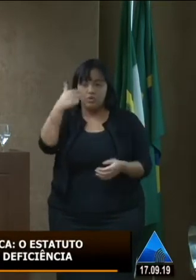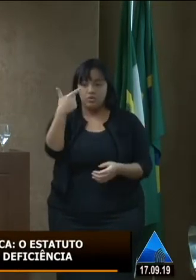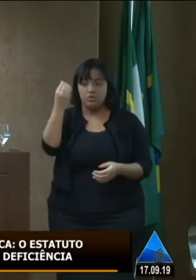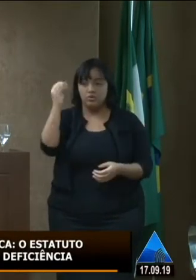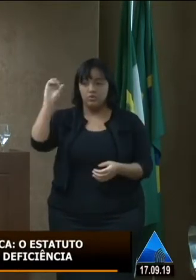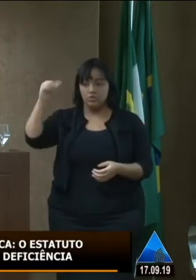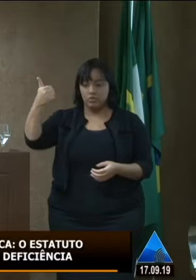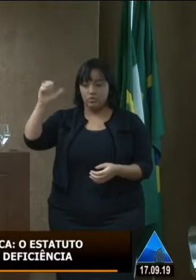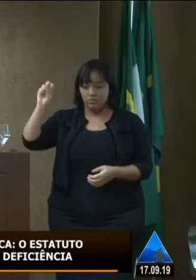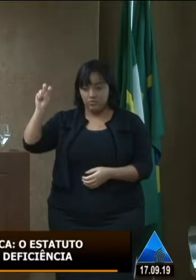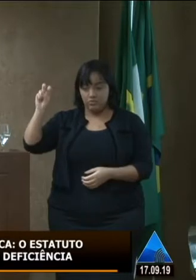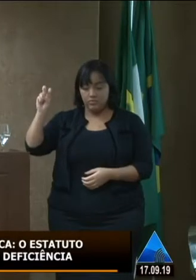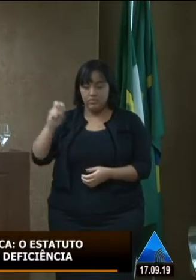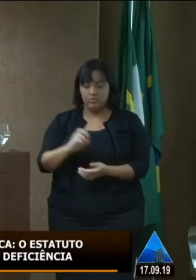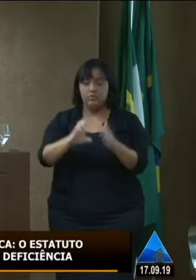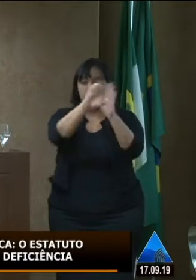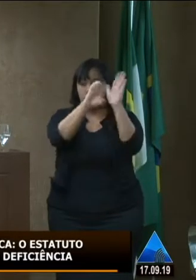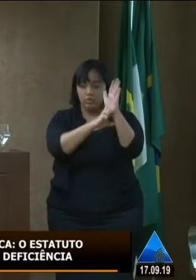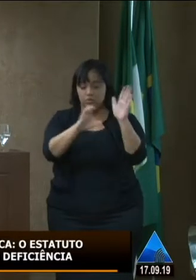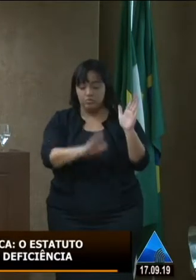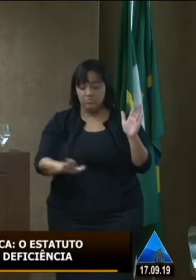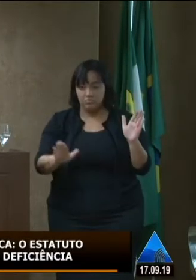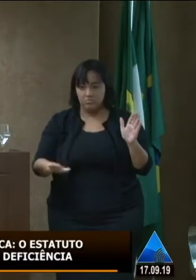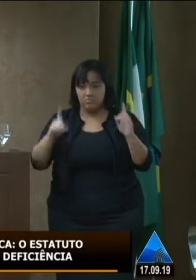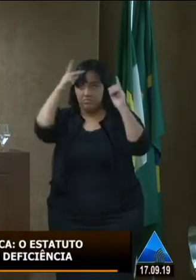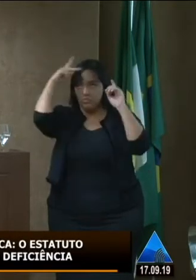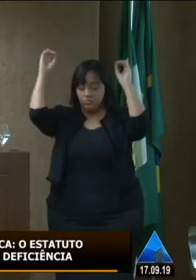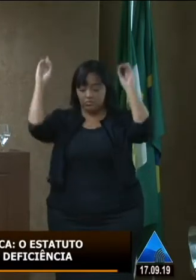estatuto da pessoa com deficiência ou como queiram chamar